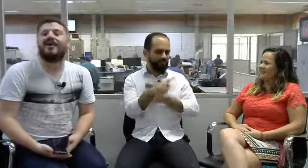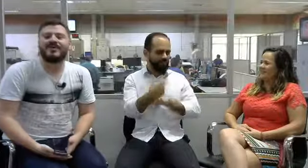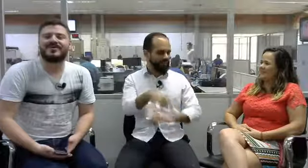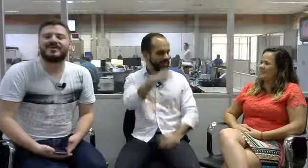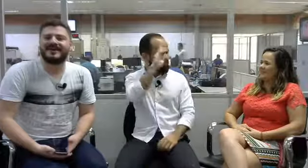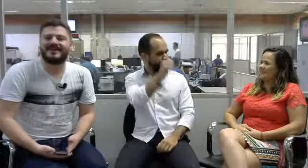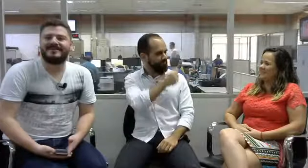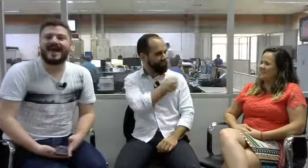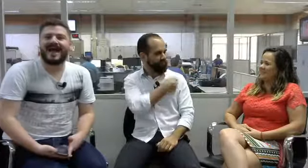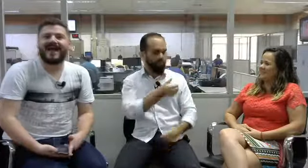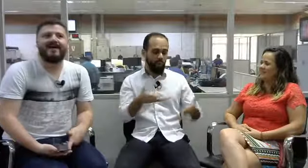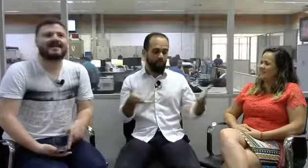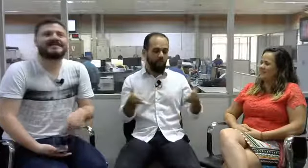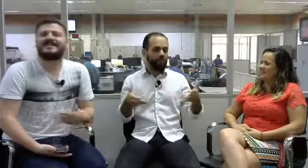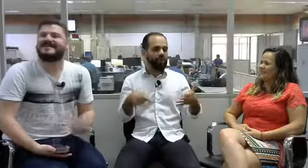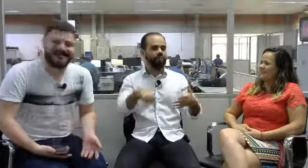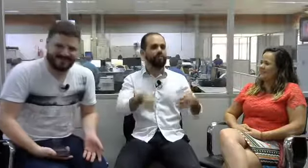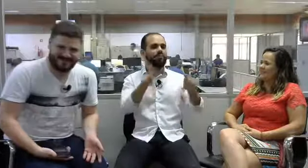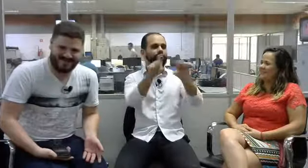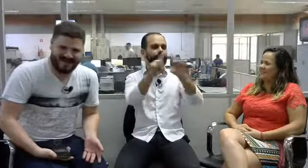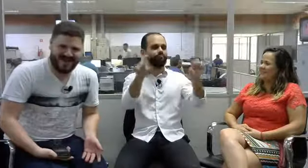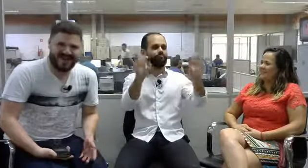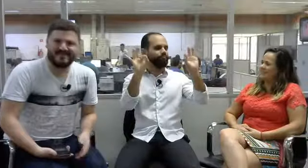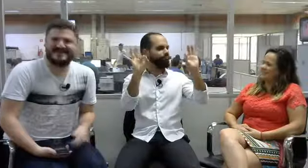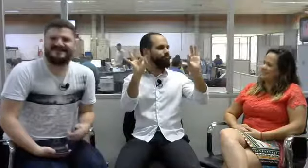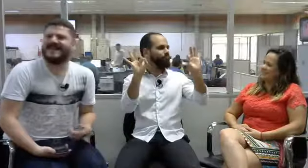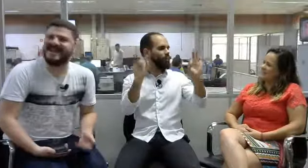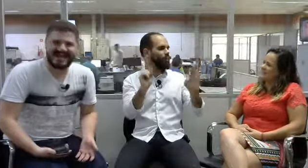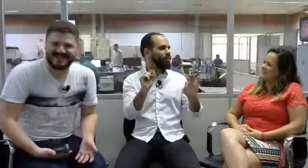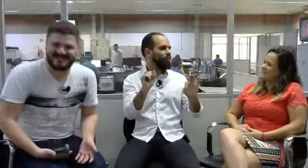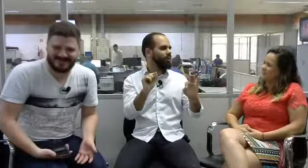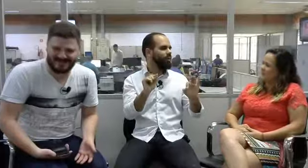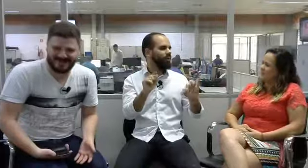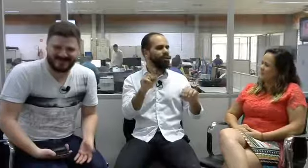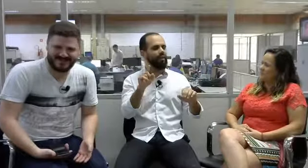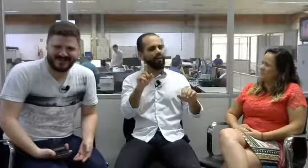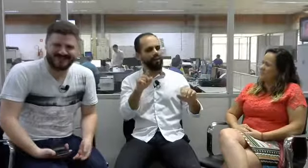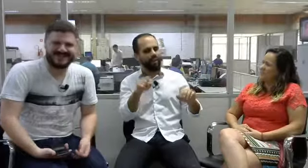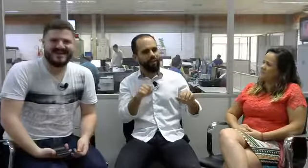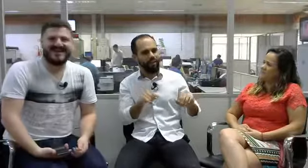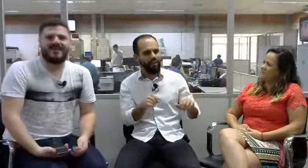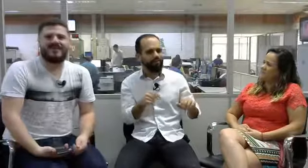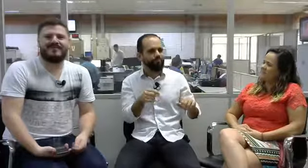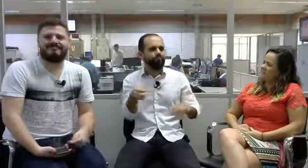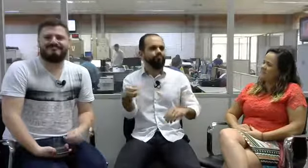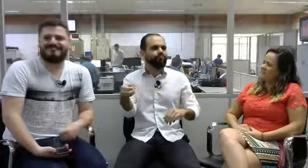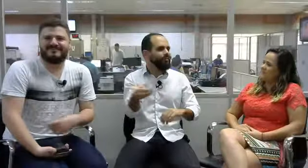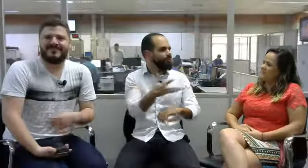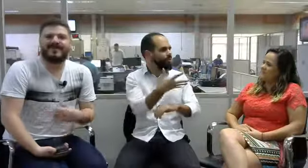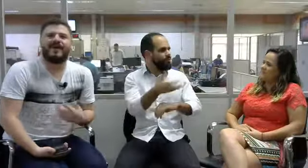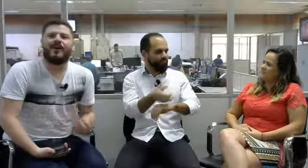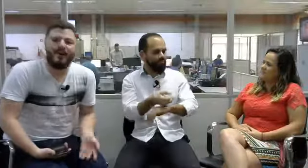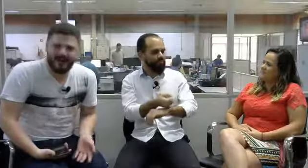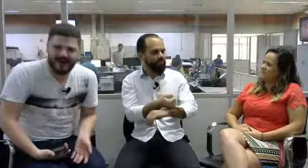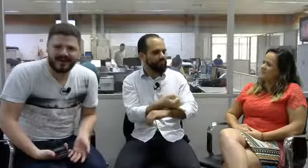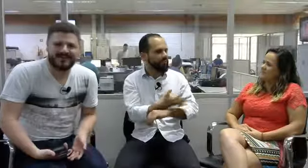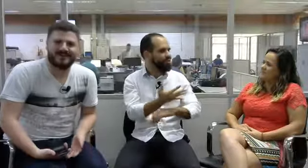Hoje o programa é especial, é uma experiência para todos nós, com muita honra, eu fico